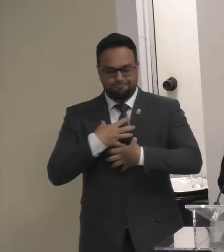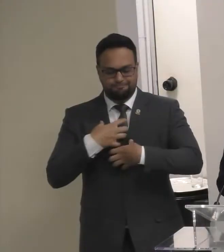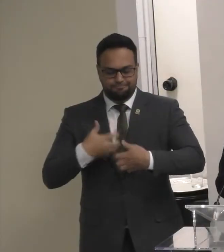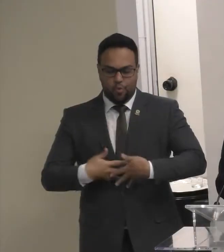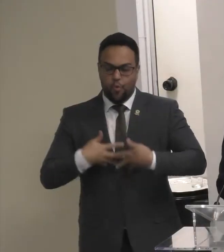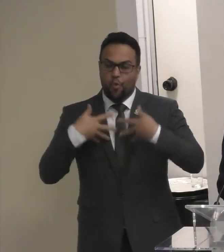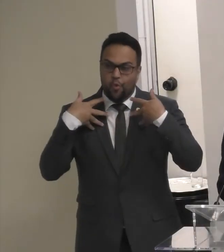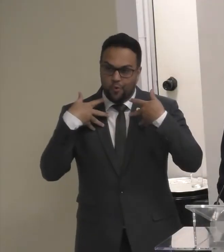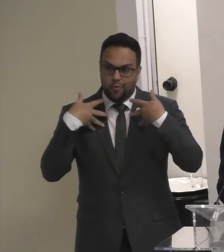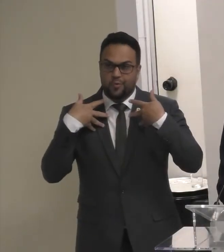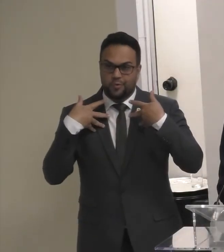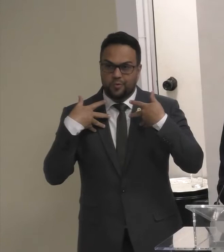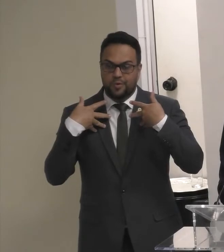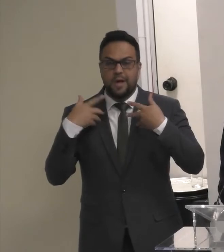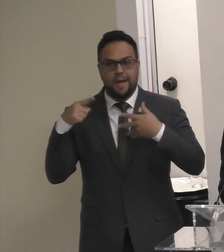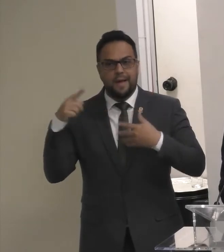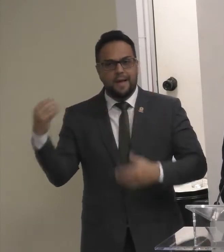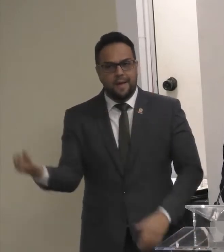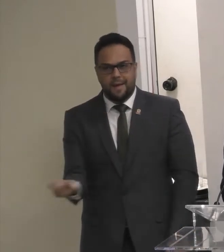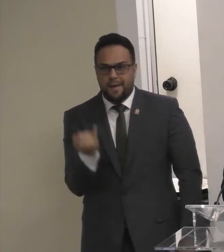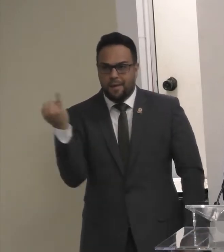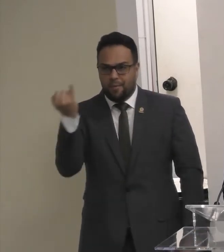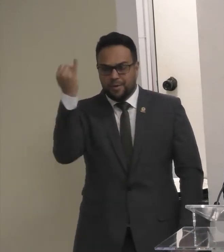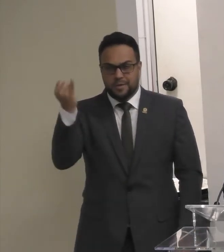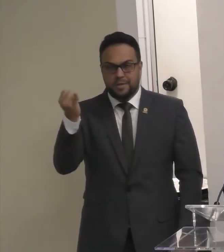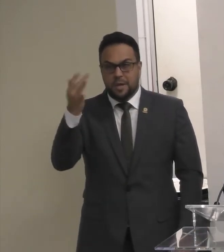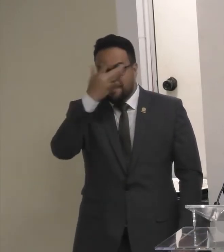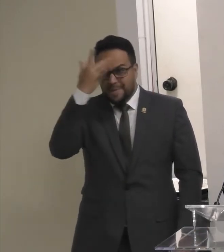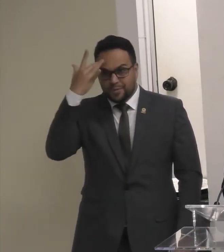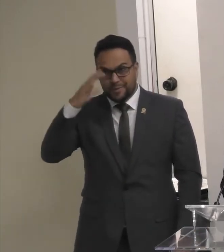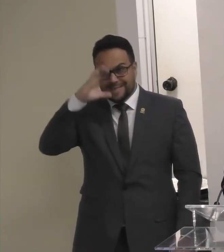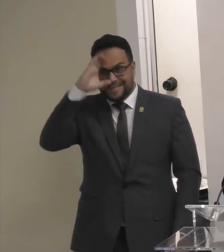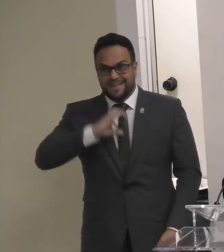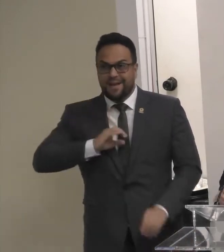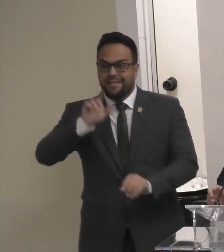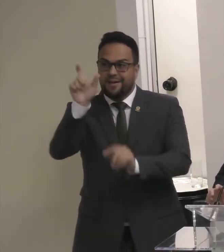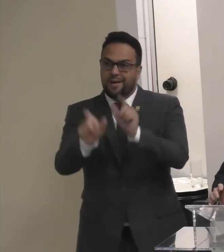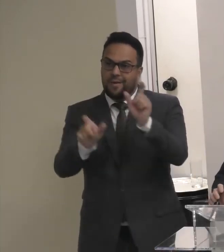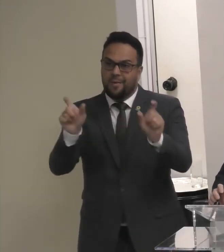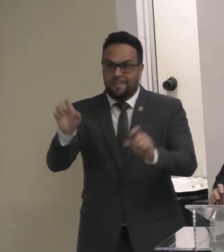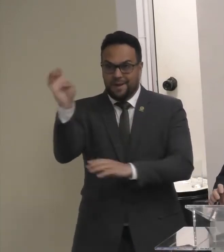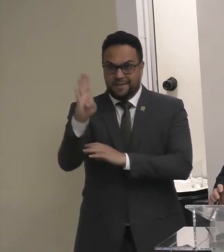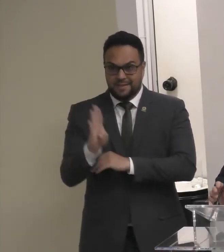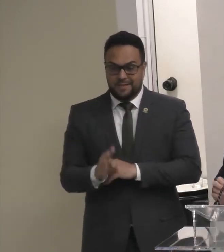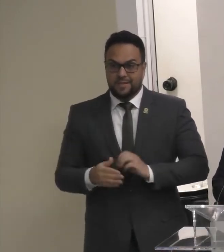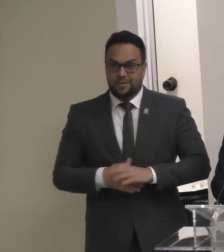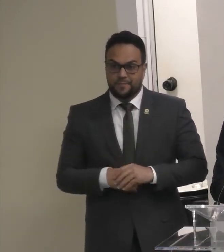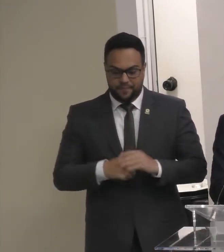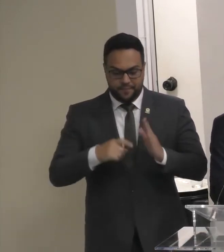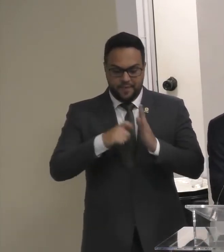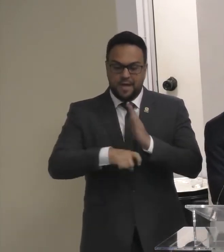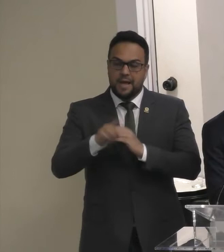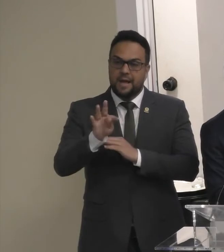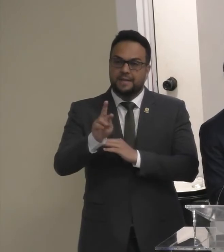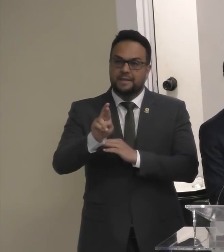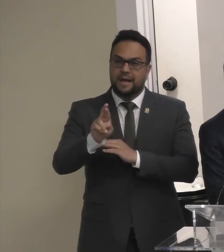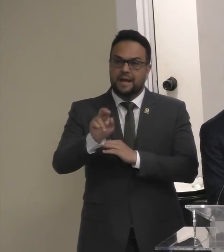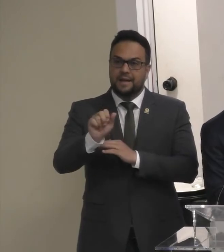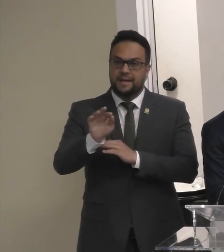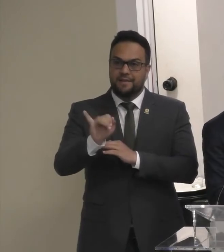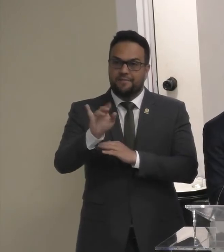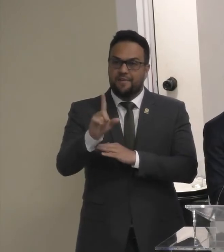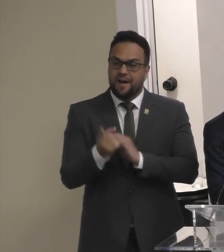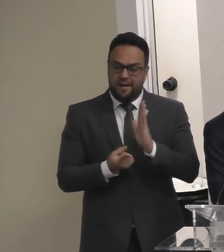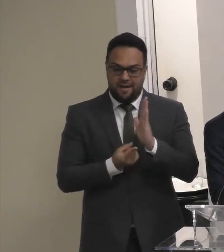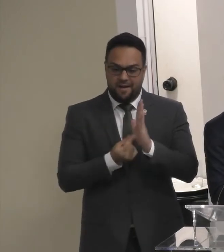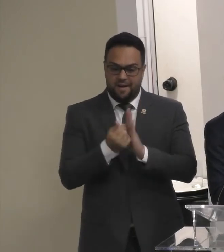E é de extrema Relevância Para o cidadão Brasileiro A tarifa social De energia elétrica É o único É